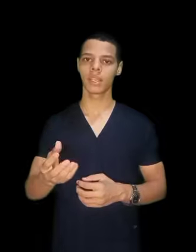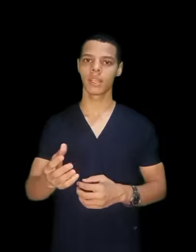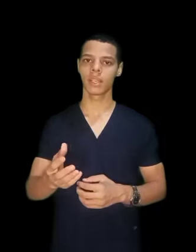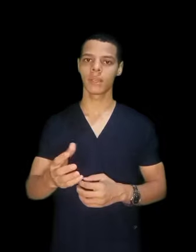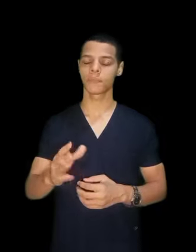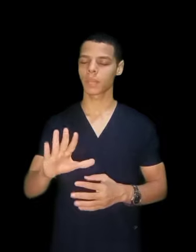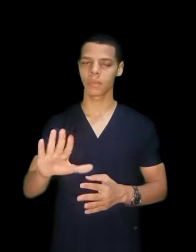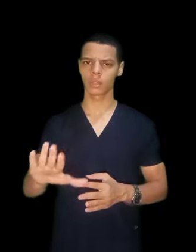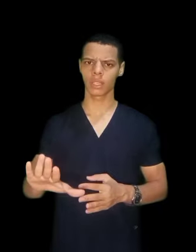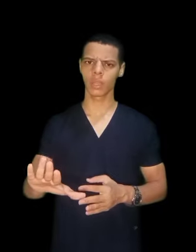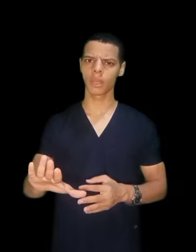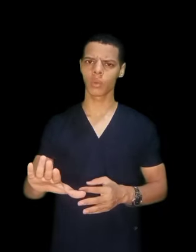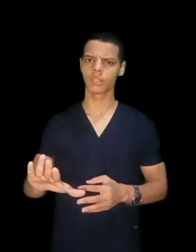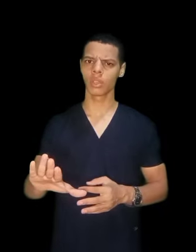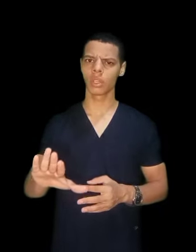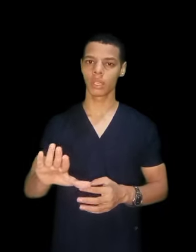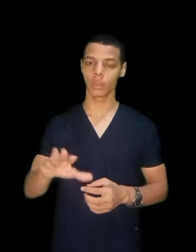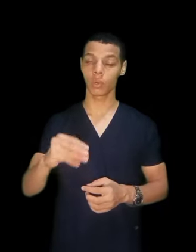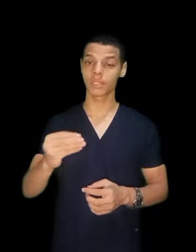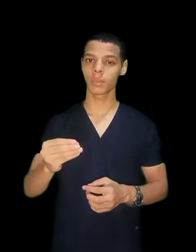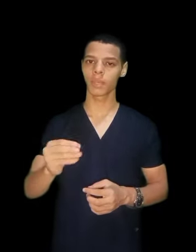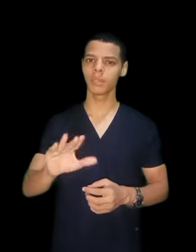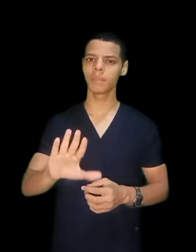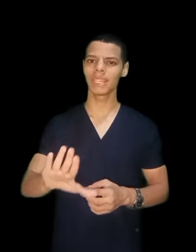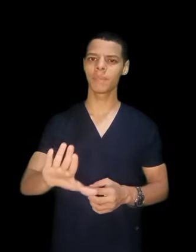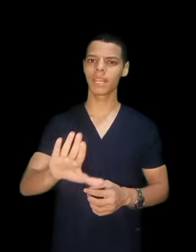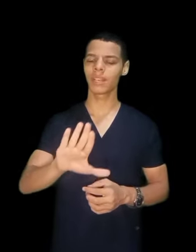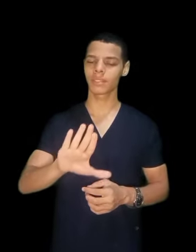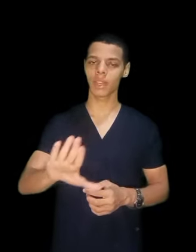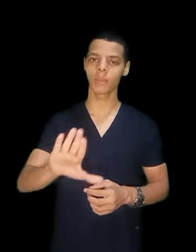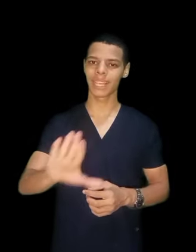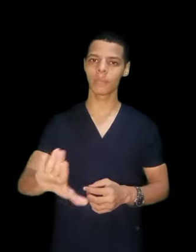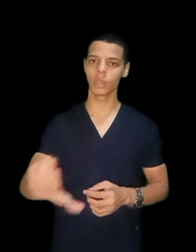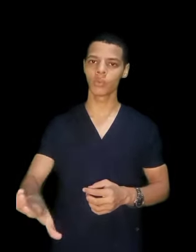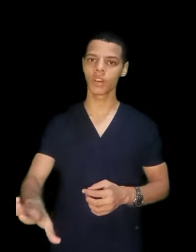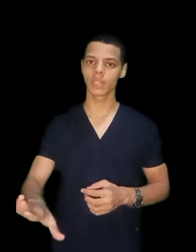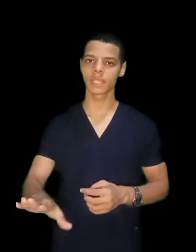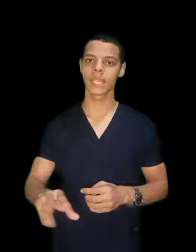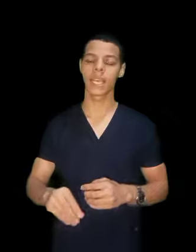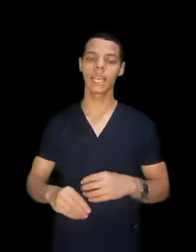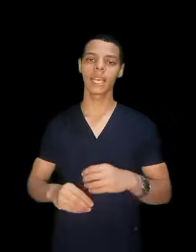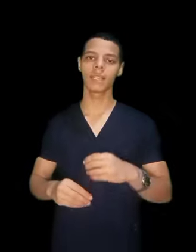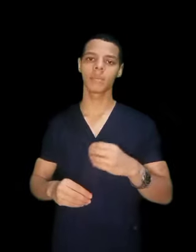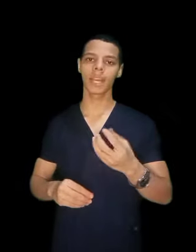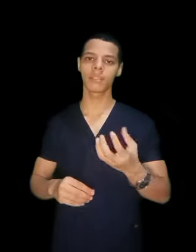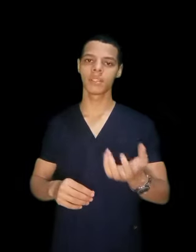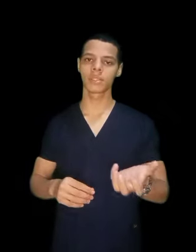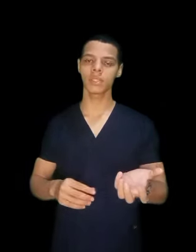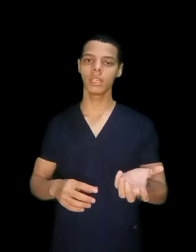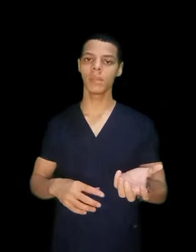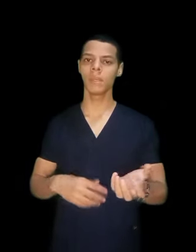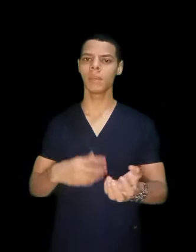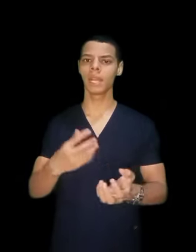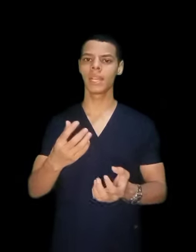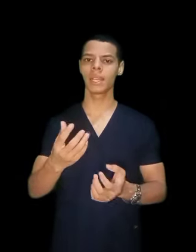طلبة علم علوم فقط لكن معهد فني صحي بيقبل